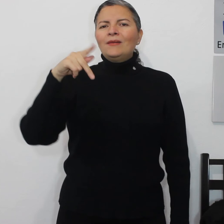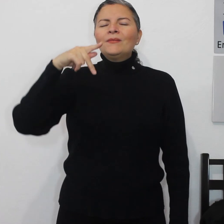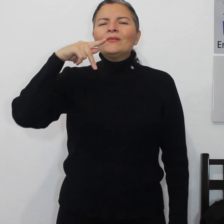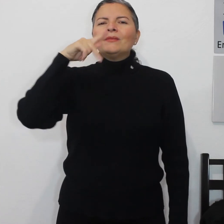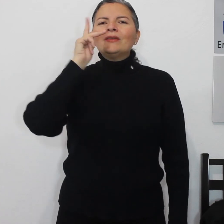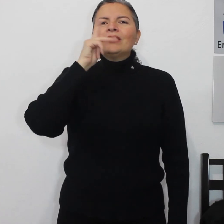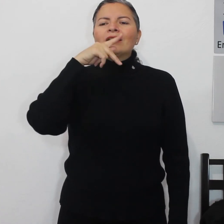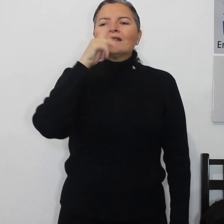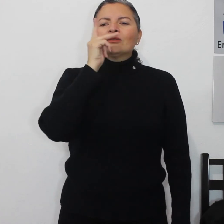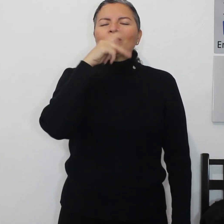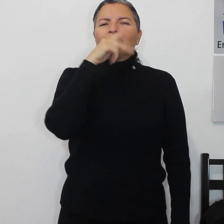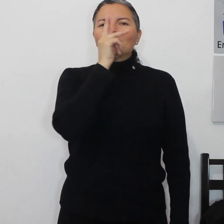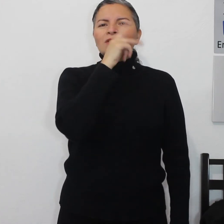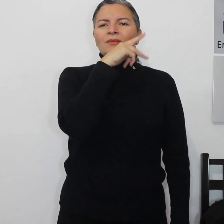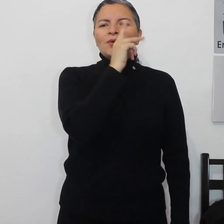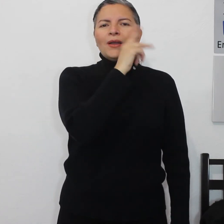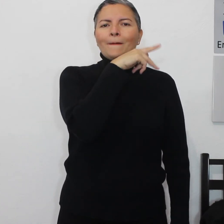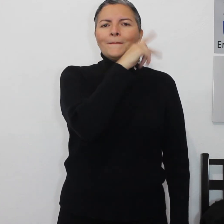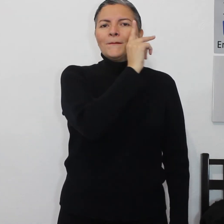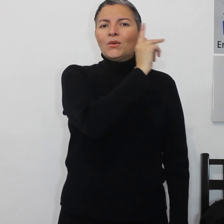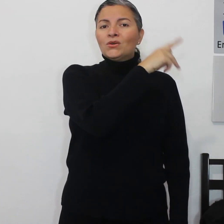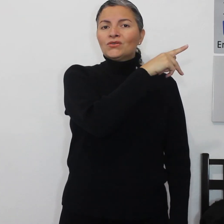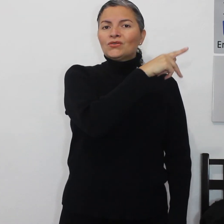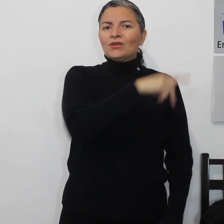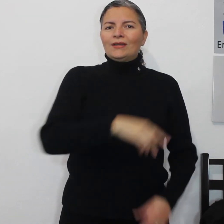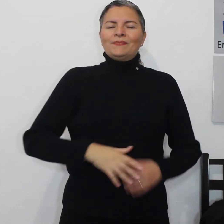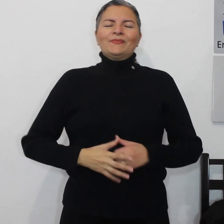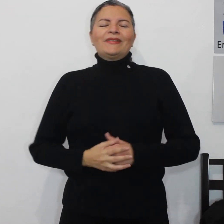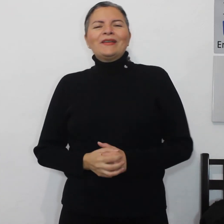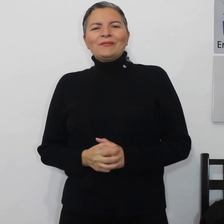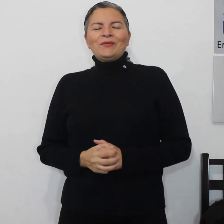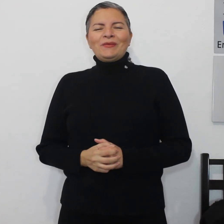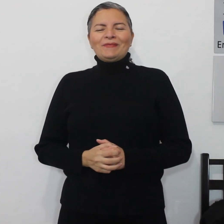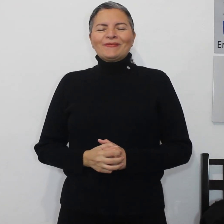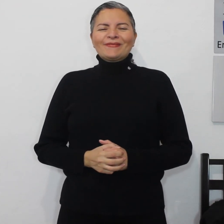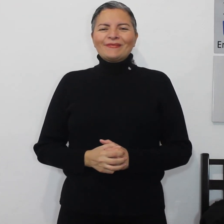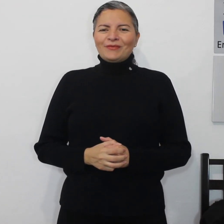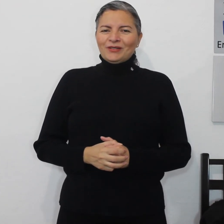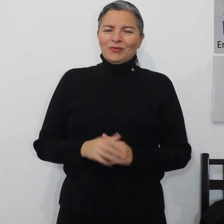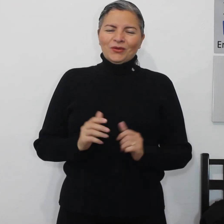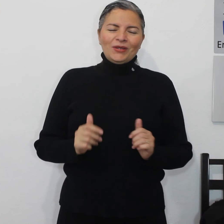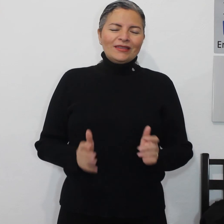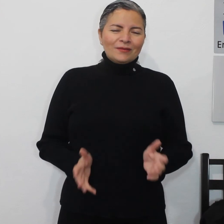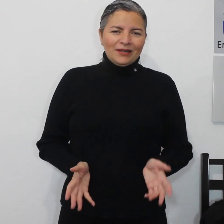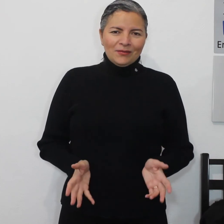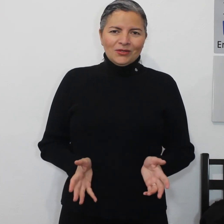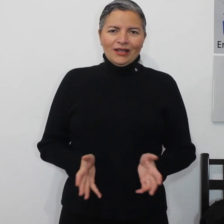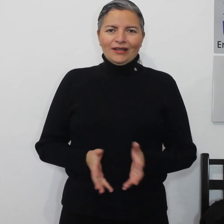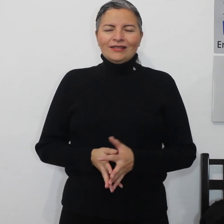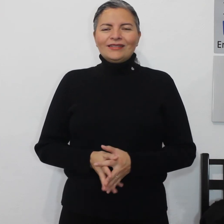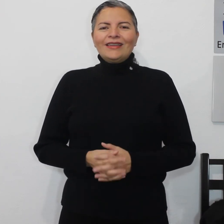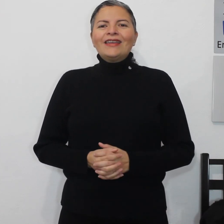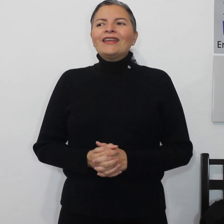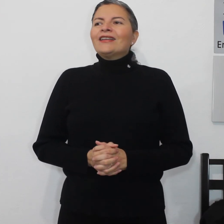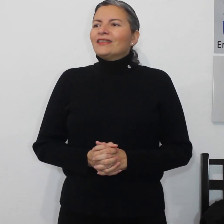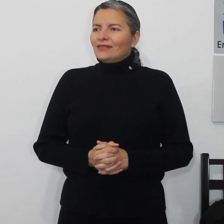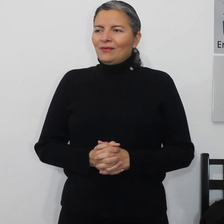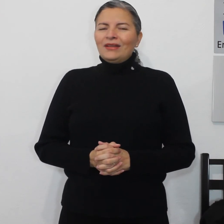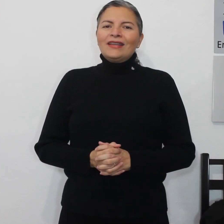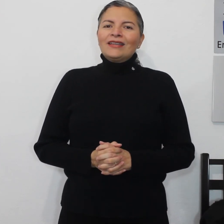y a la altura de nuestra boca. Pozole. Muy bien, pues por hoy terminamos la clase. Ya saben, hay